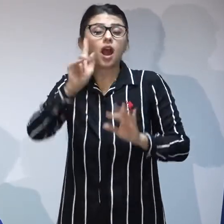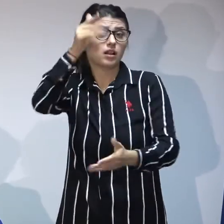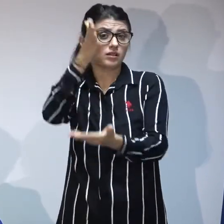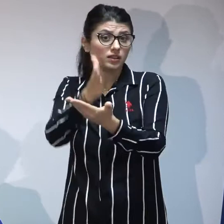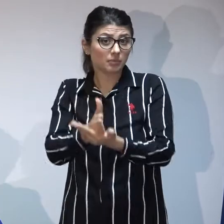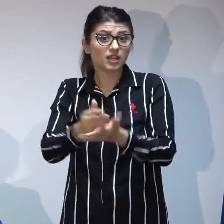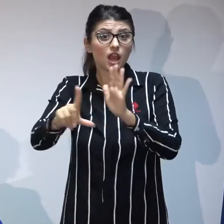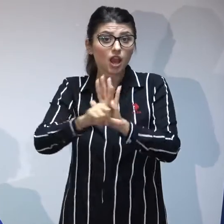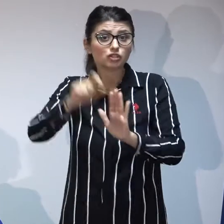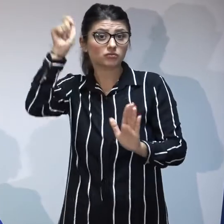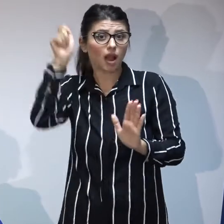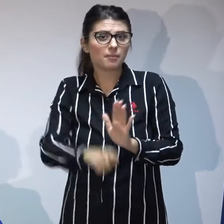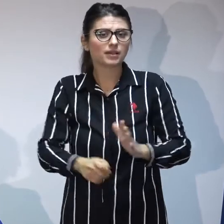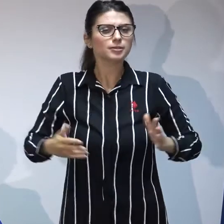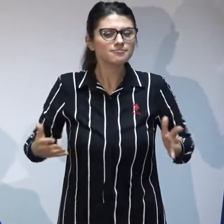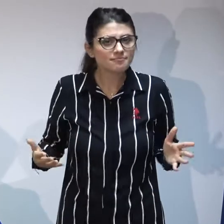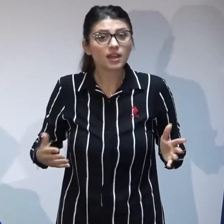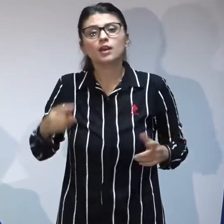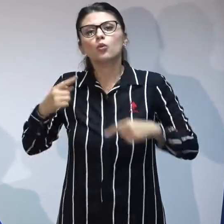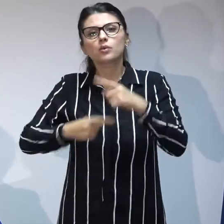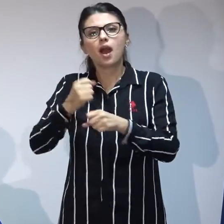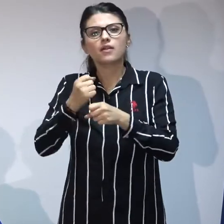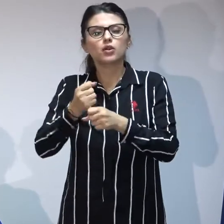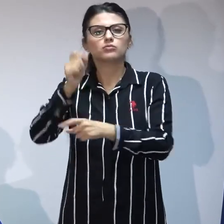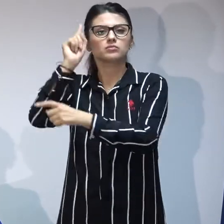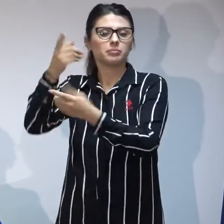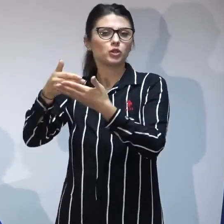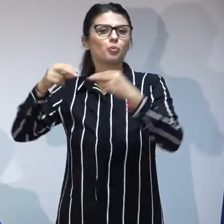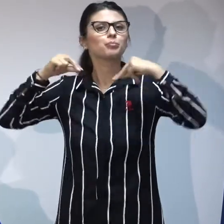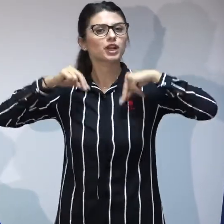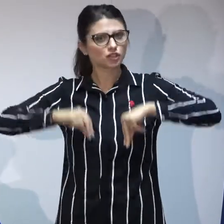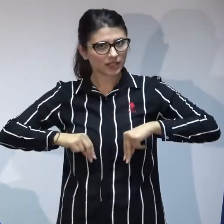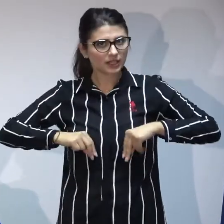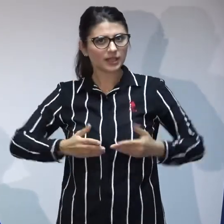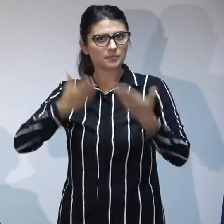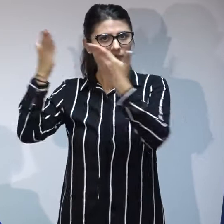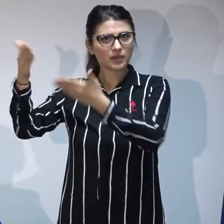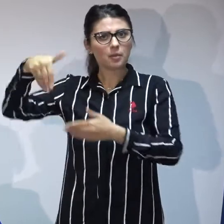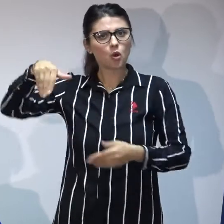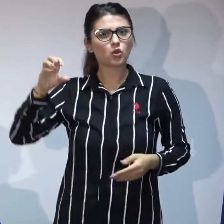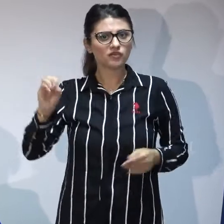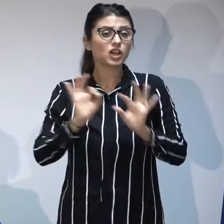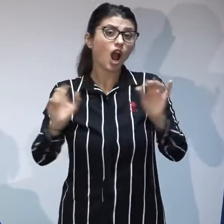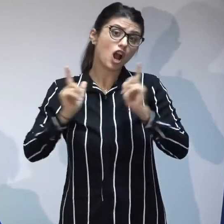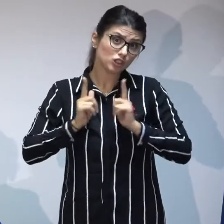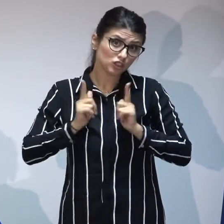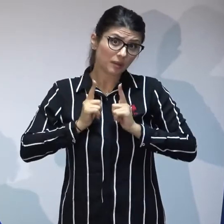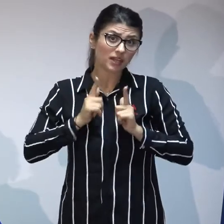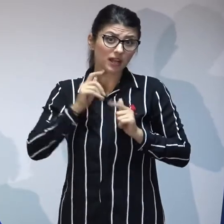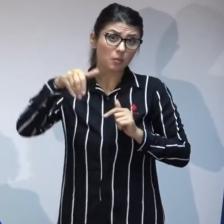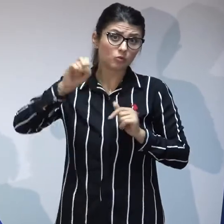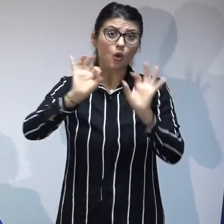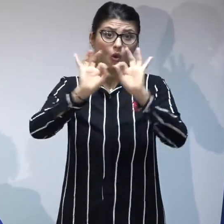contravenții prin urmare am elaborat un ordin de președinte care a fost transmis la monitorul oficial și așteptăm să apară din moment